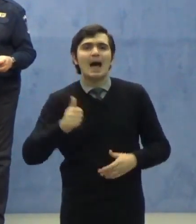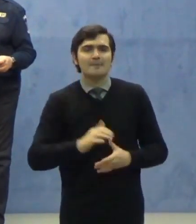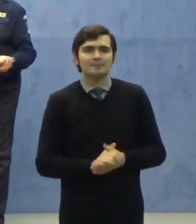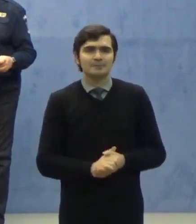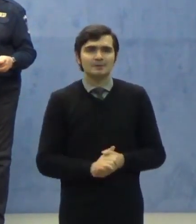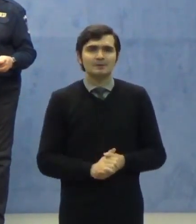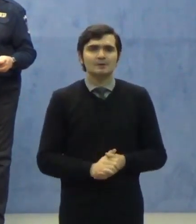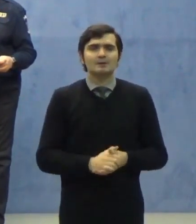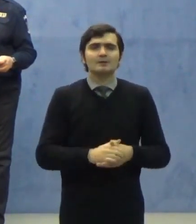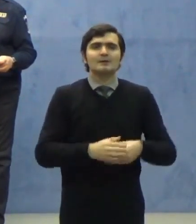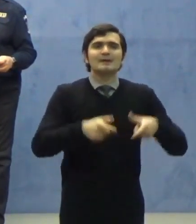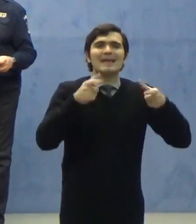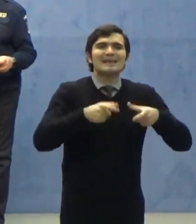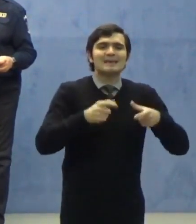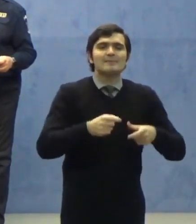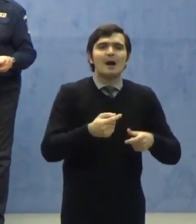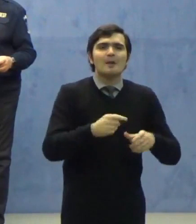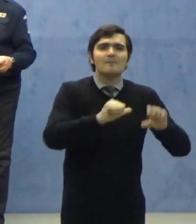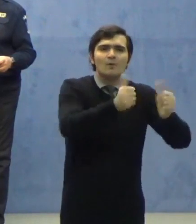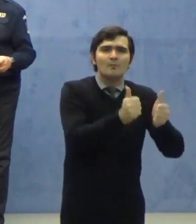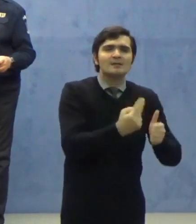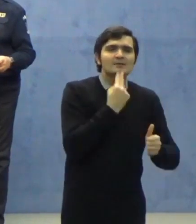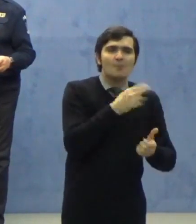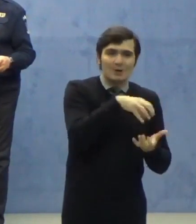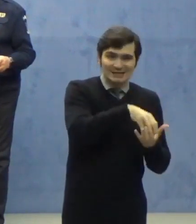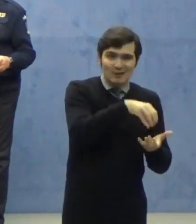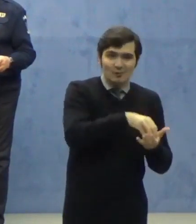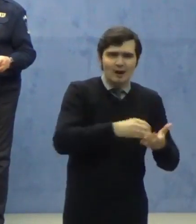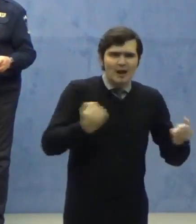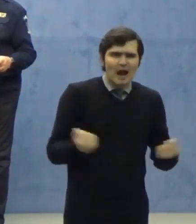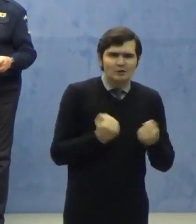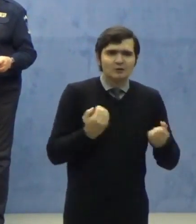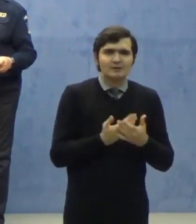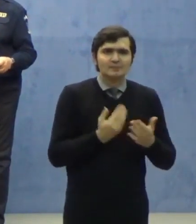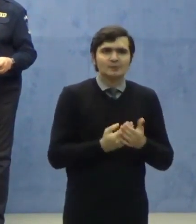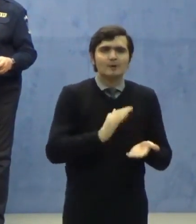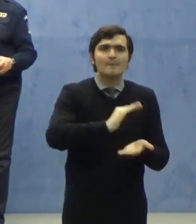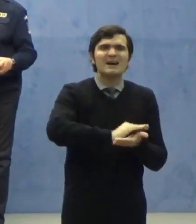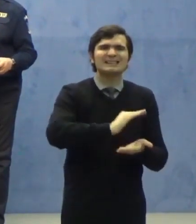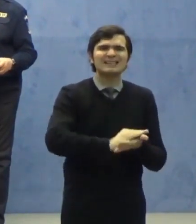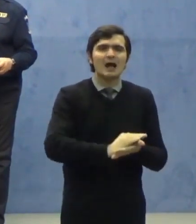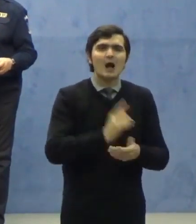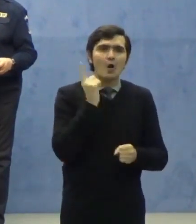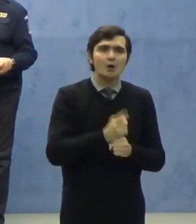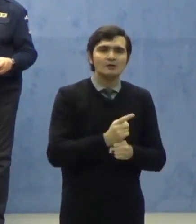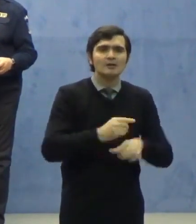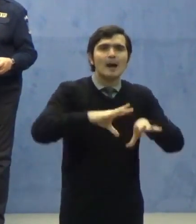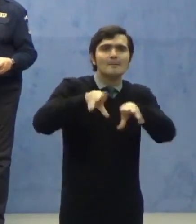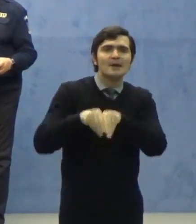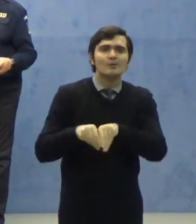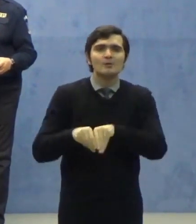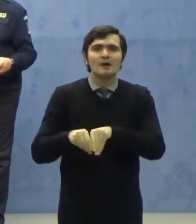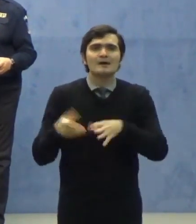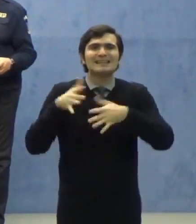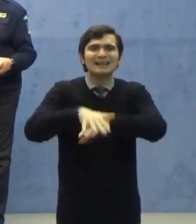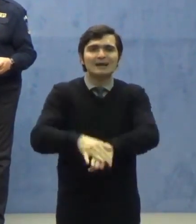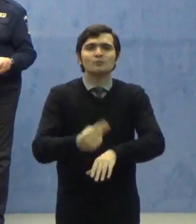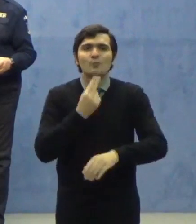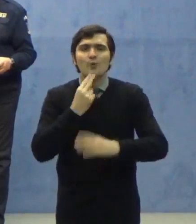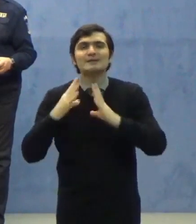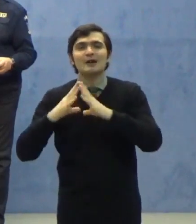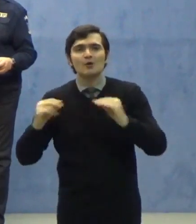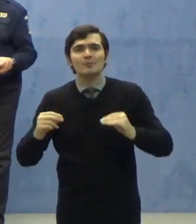Astfel, echipajele formate din polițiși locali acționează pentru menținerea ordinii publice în sistem integrat cu Poliția Română și, de asemenea,